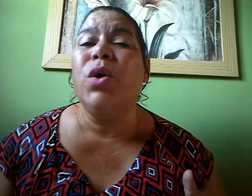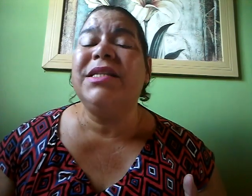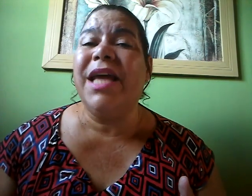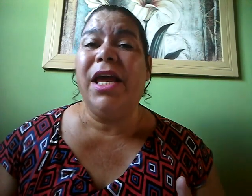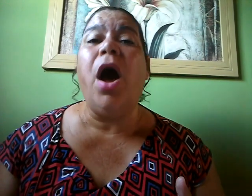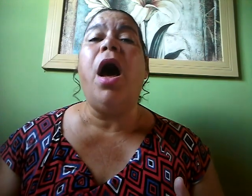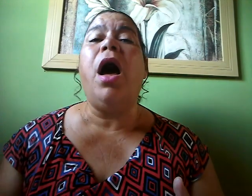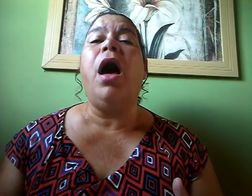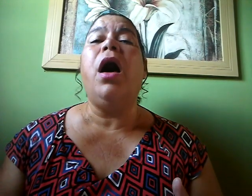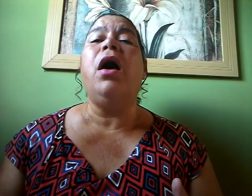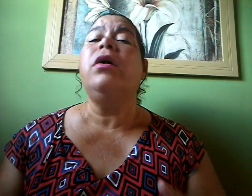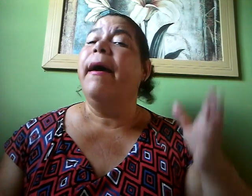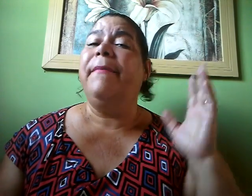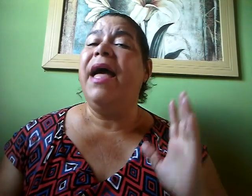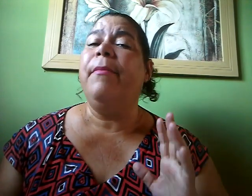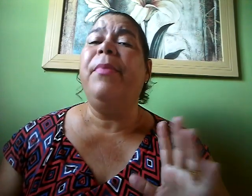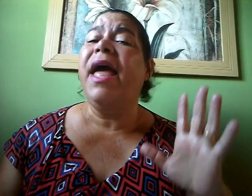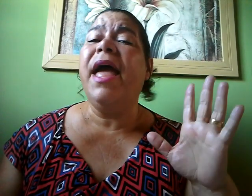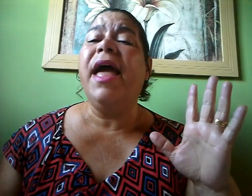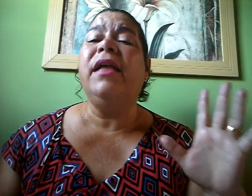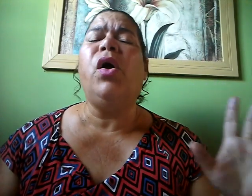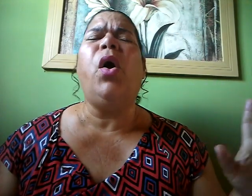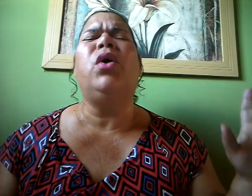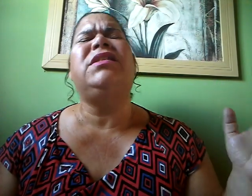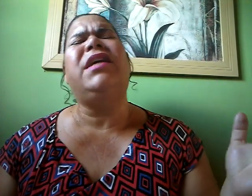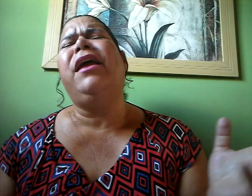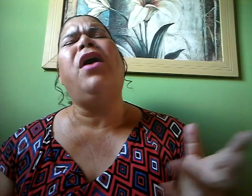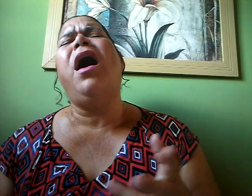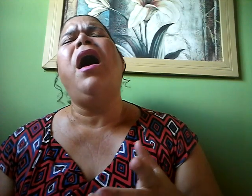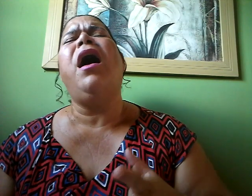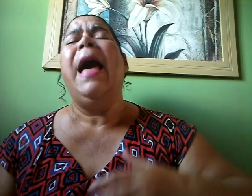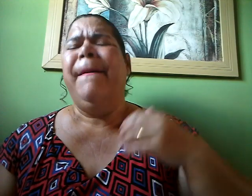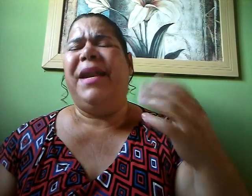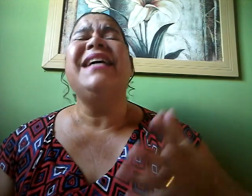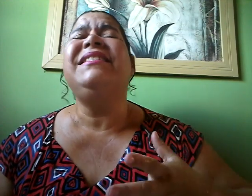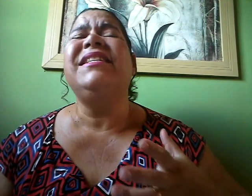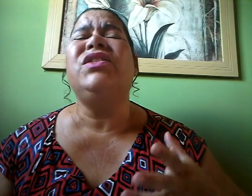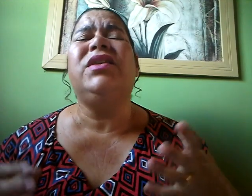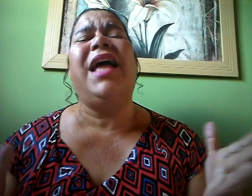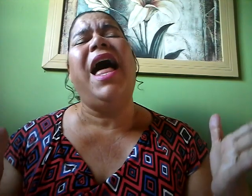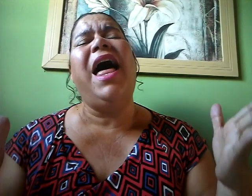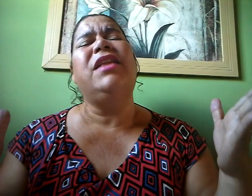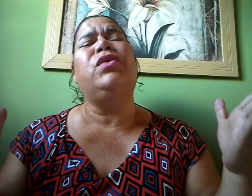Senhor Me arrependo Senhor Preciso tanto